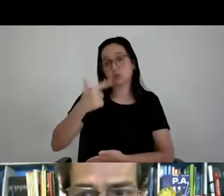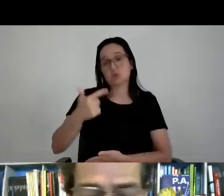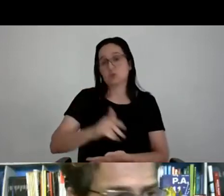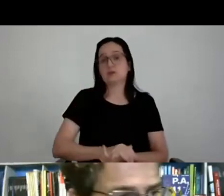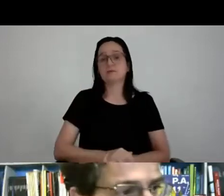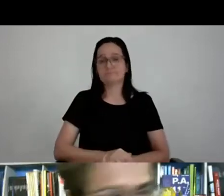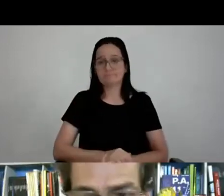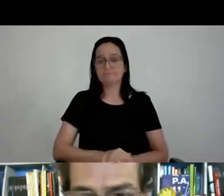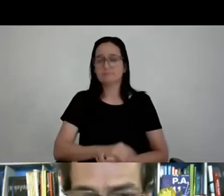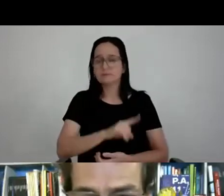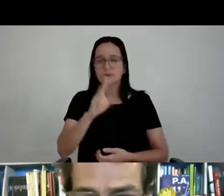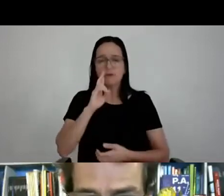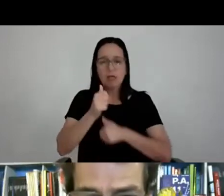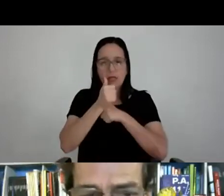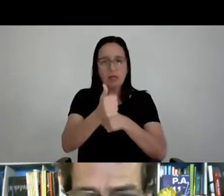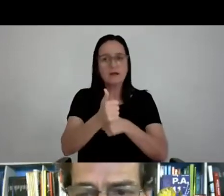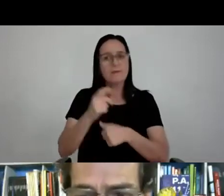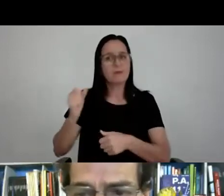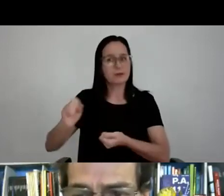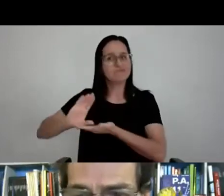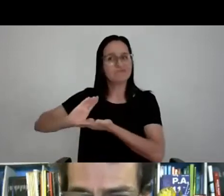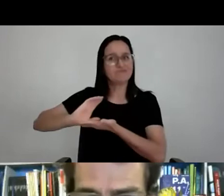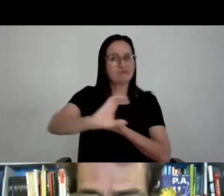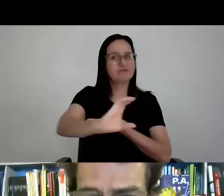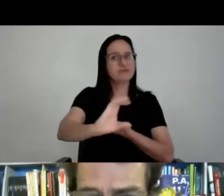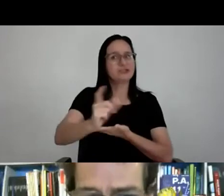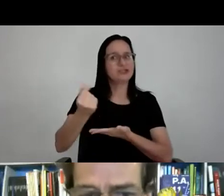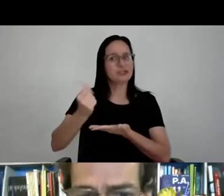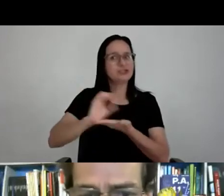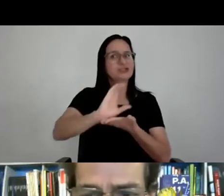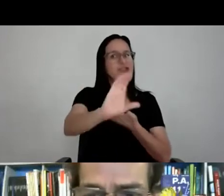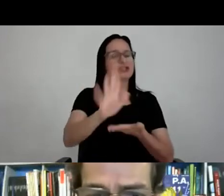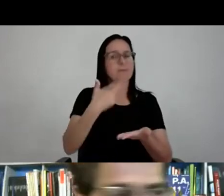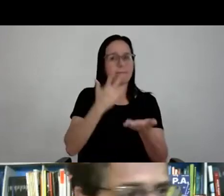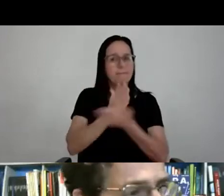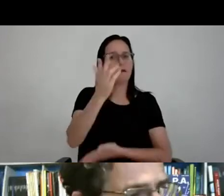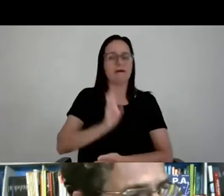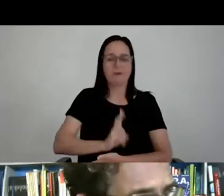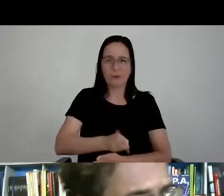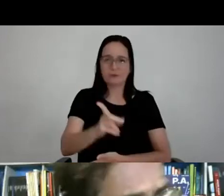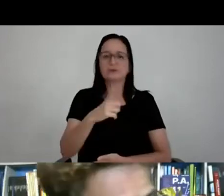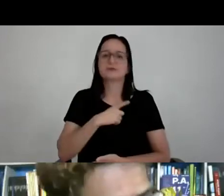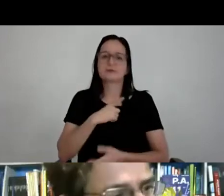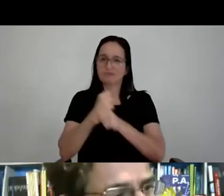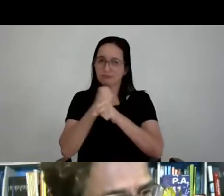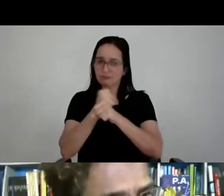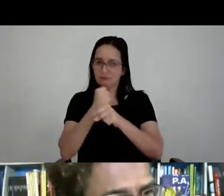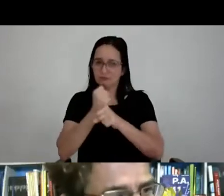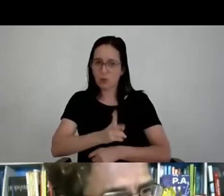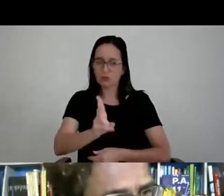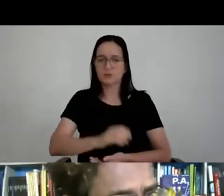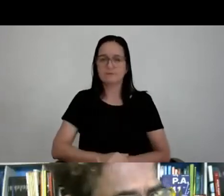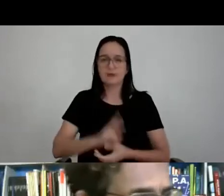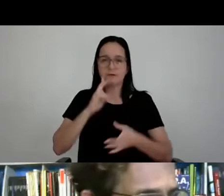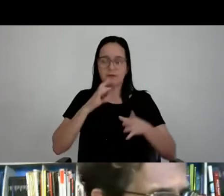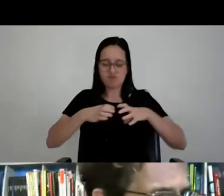tem que seguir com ele, porque o investimento foi aprovado e já está em fabricação. Então, aí vocês conseguem ver o tamanho